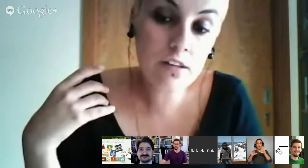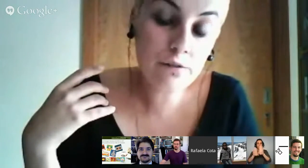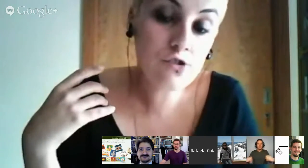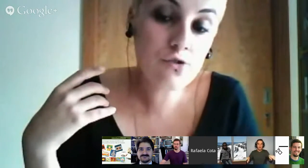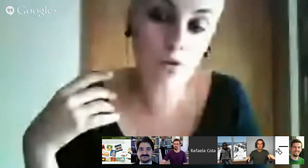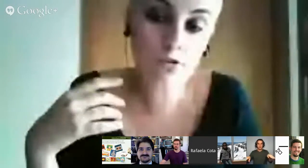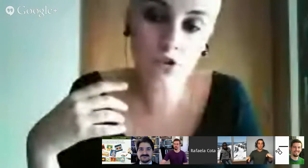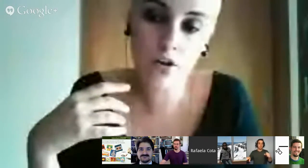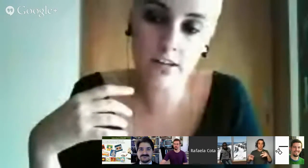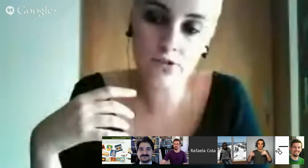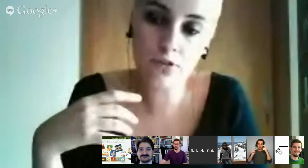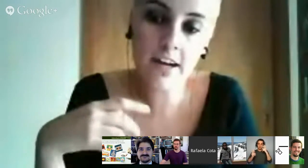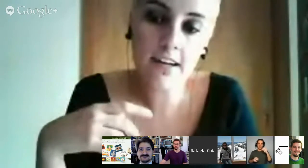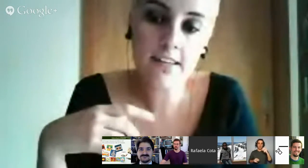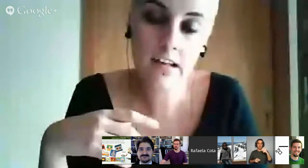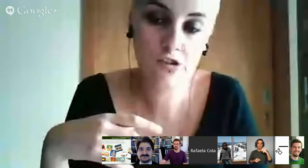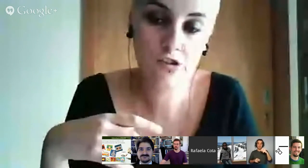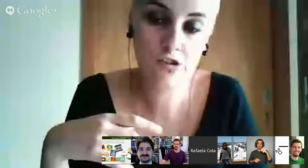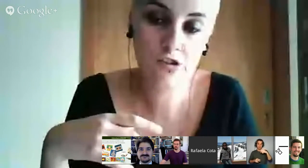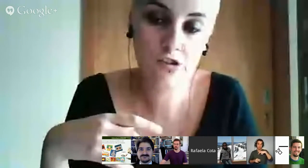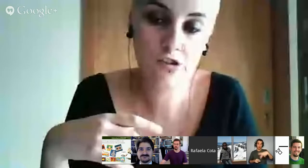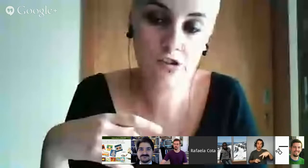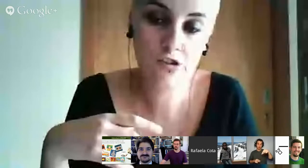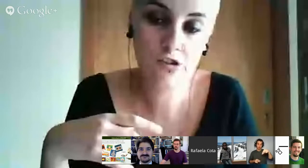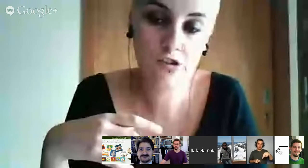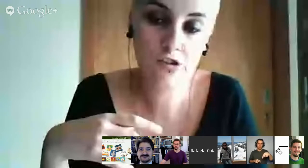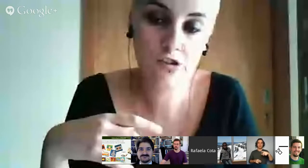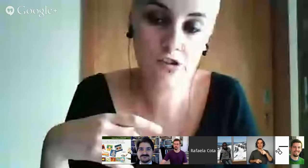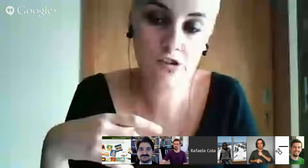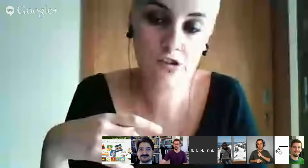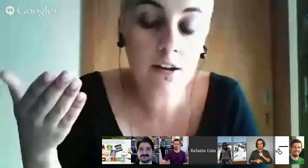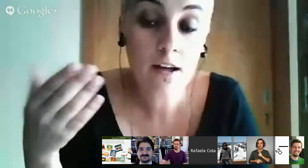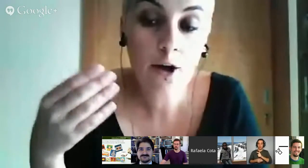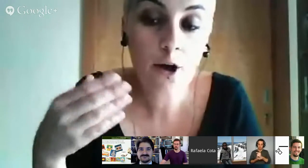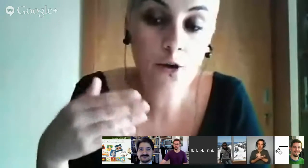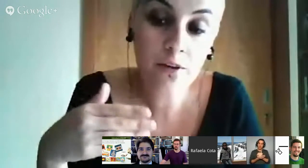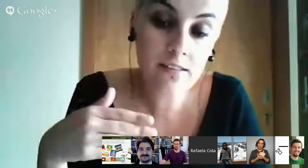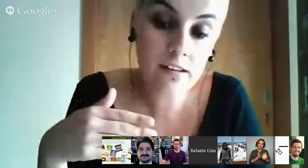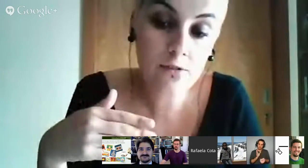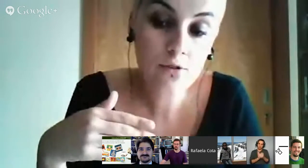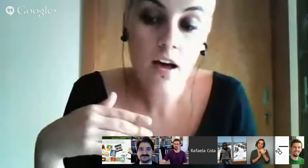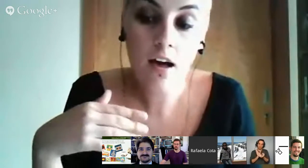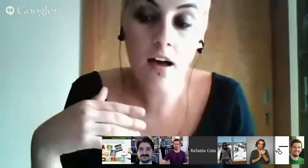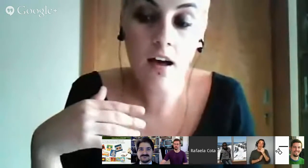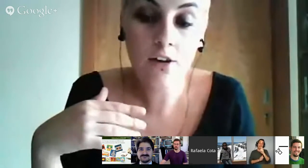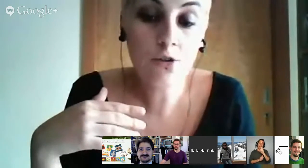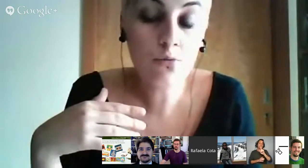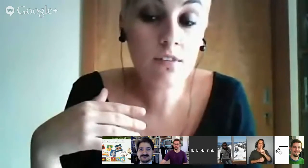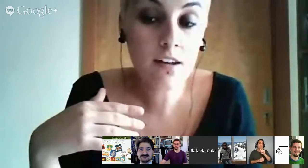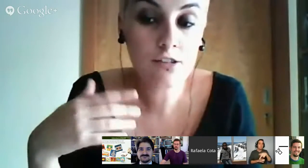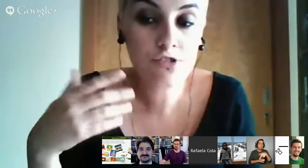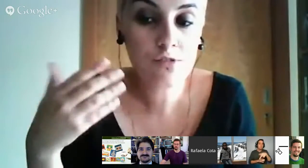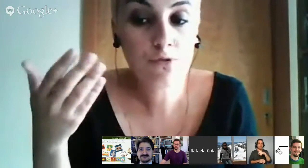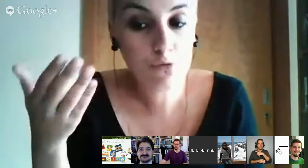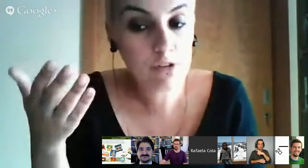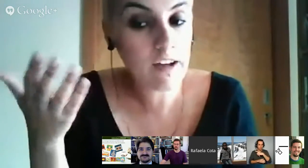os livros com histórias contadas em LGP já é uma realidade, temos que o admitir. No entanto, nenhum deles possui